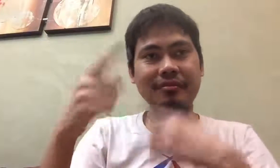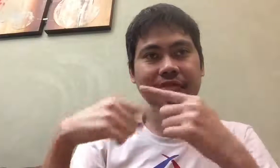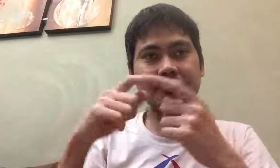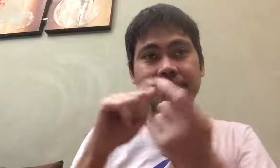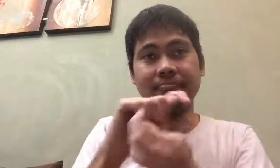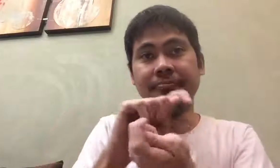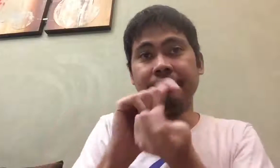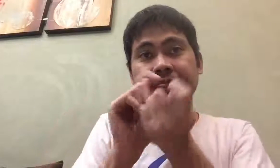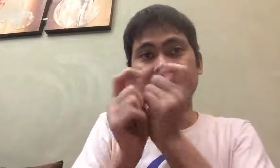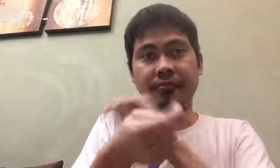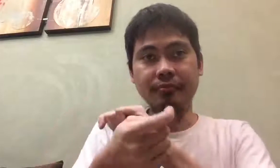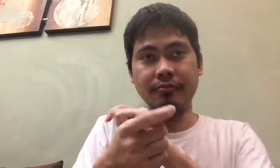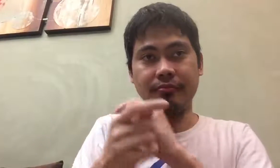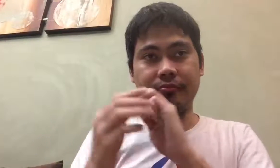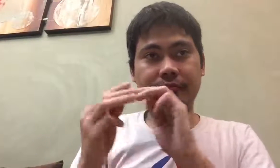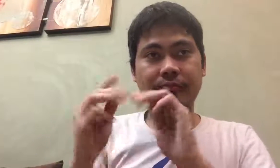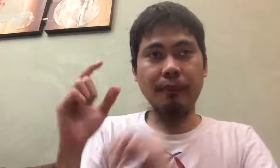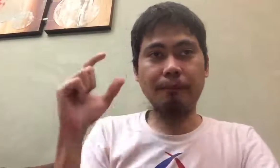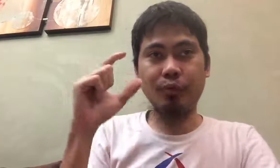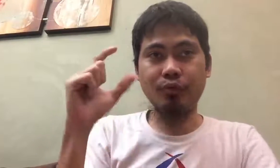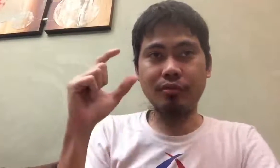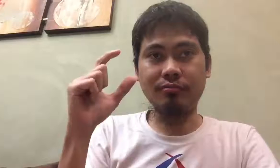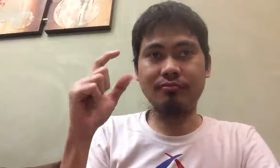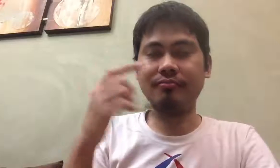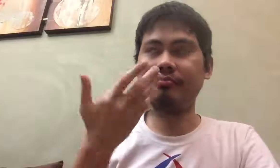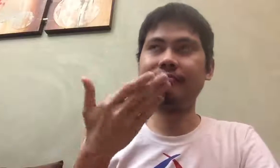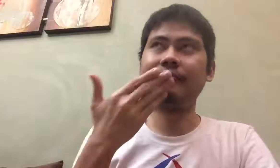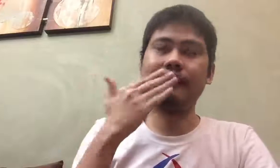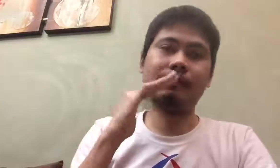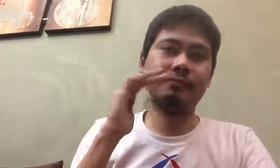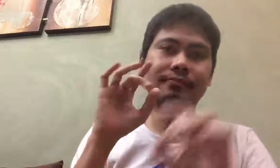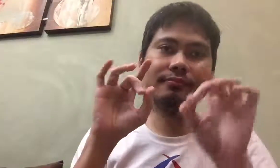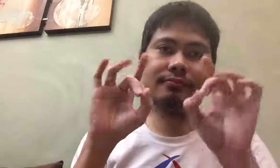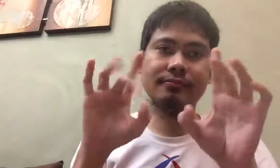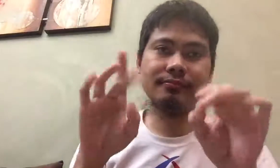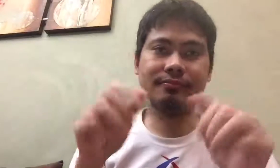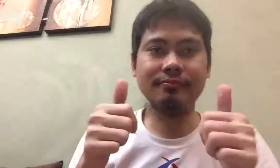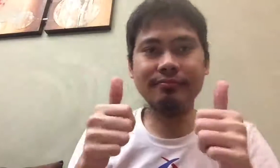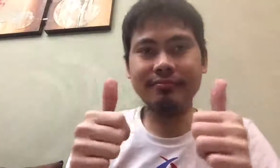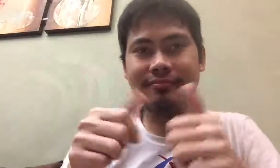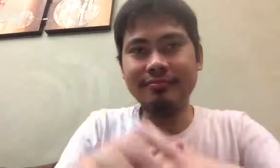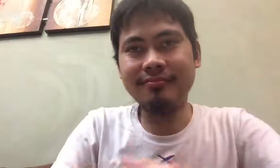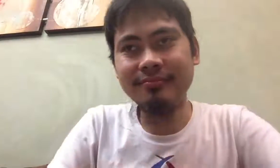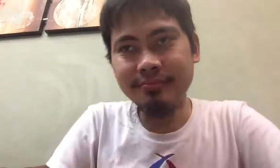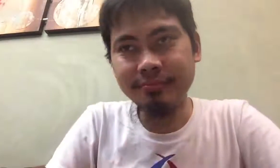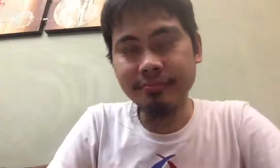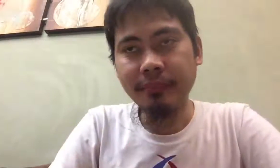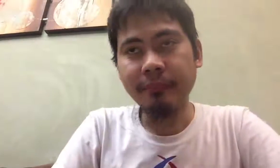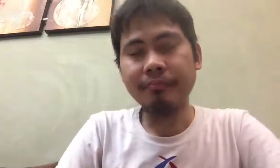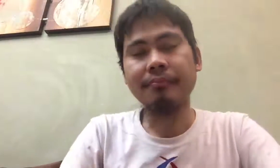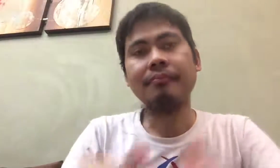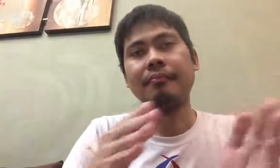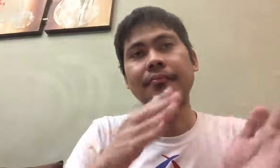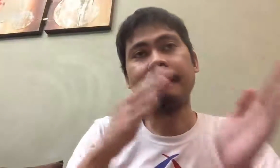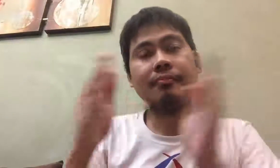at spritong pagpapatibad ng ECU ang panggiranin. Pero ito ang sabog ng mga nalala spiñas,